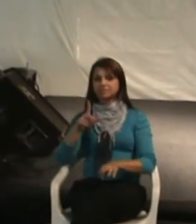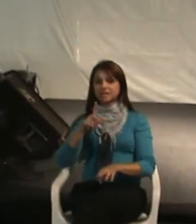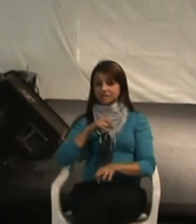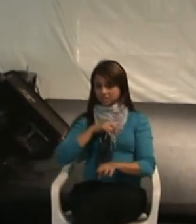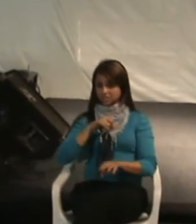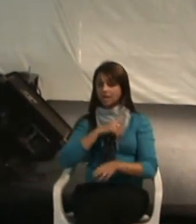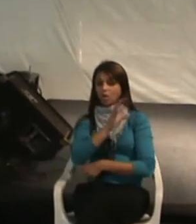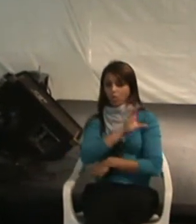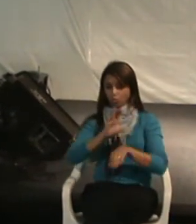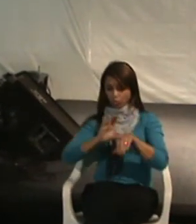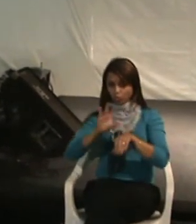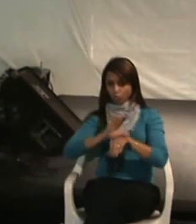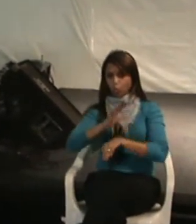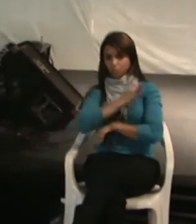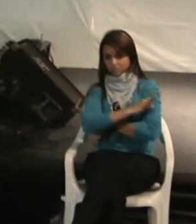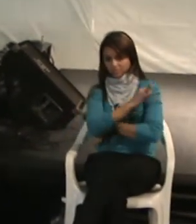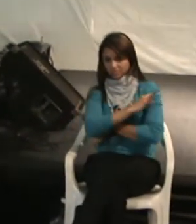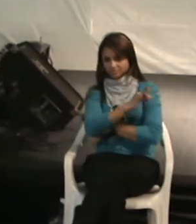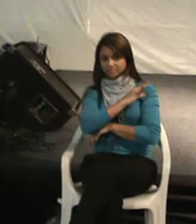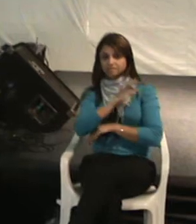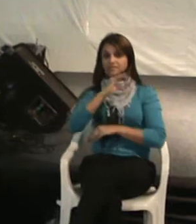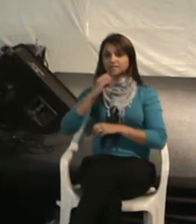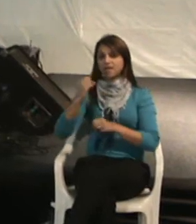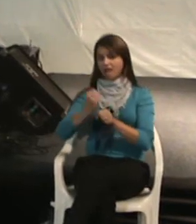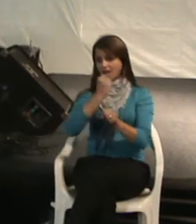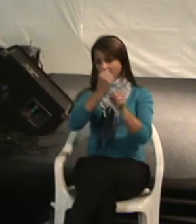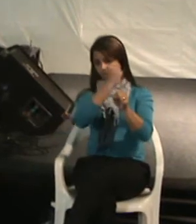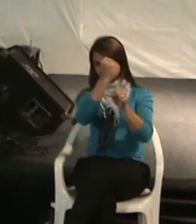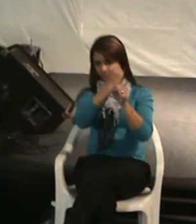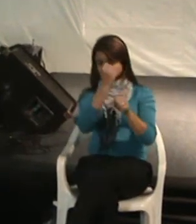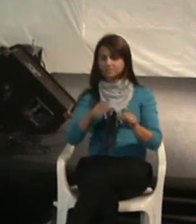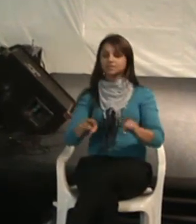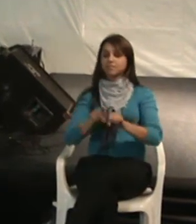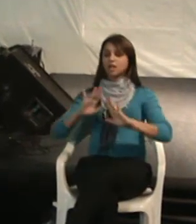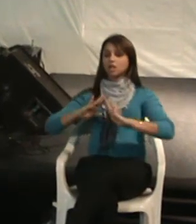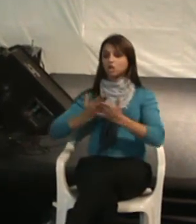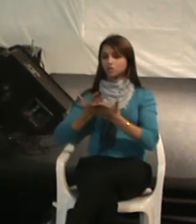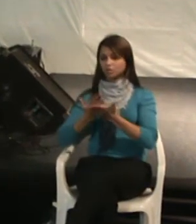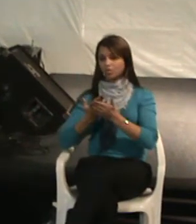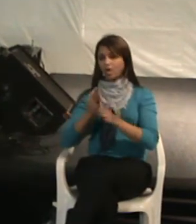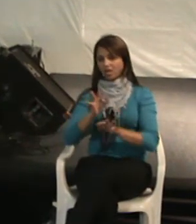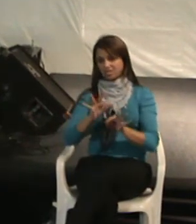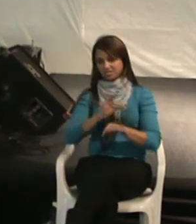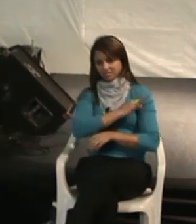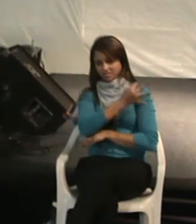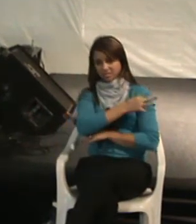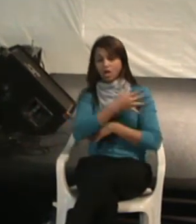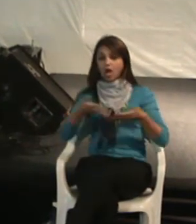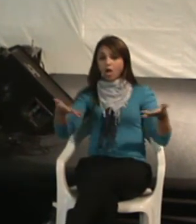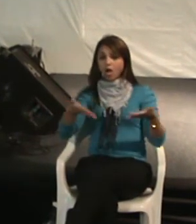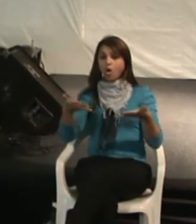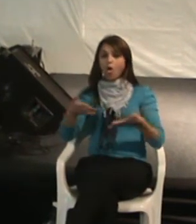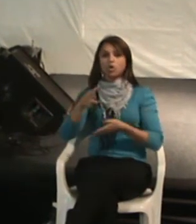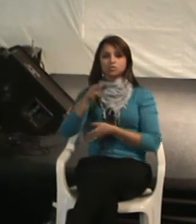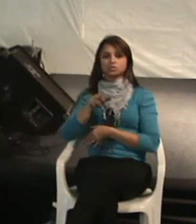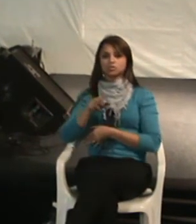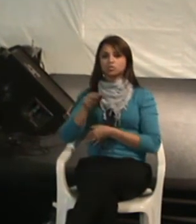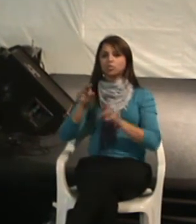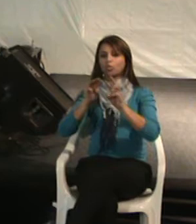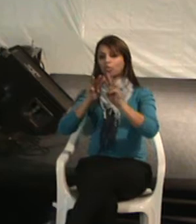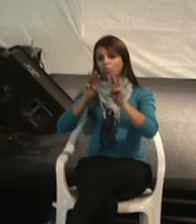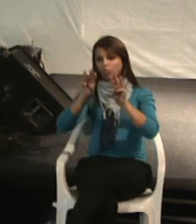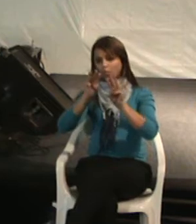técnica e edificações pela Escola Técnica Federal do Paraná, hoje Universidade Tecnológica Federal do